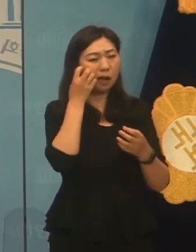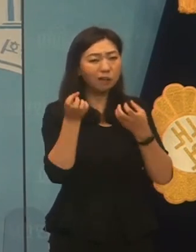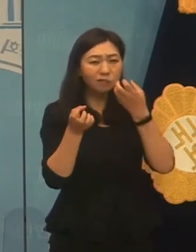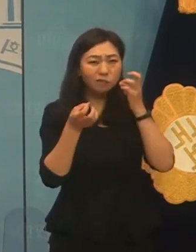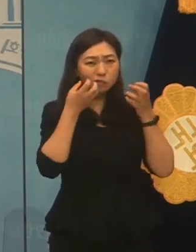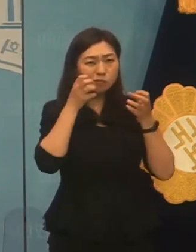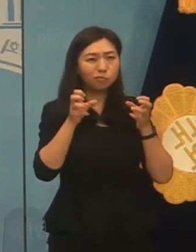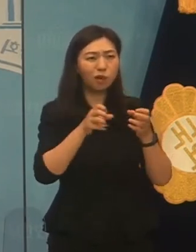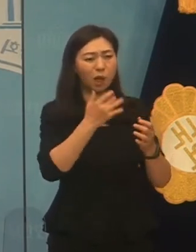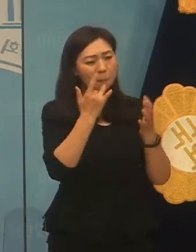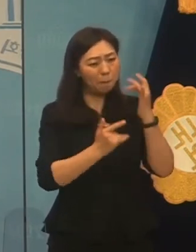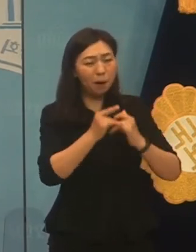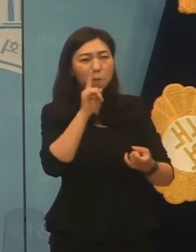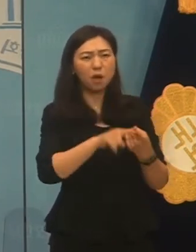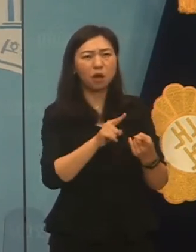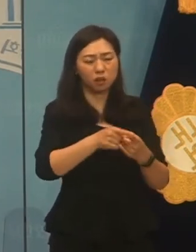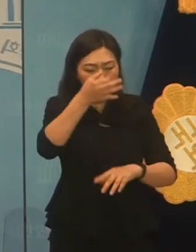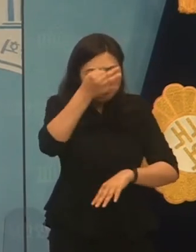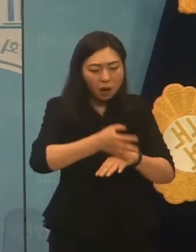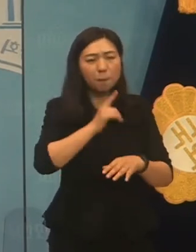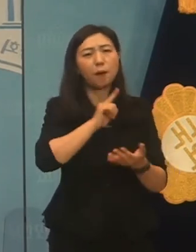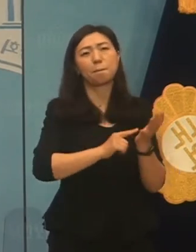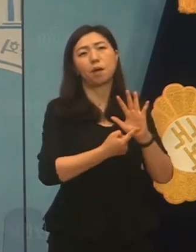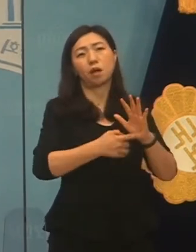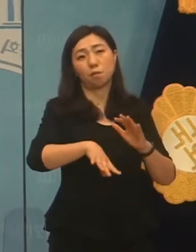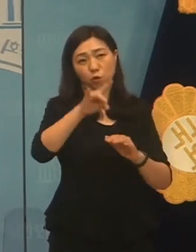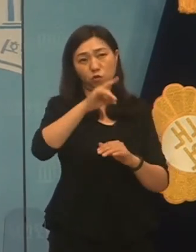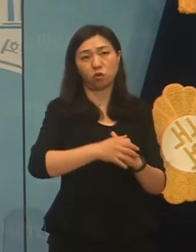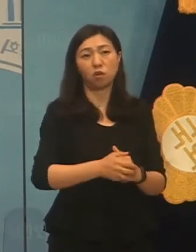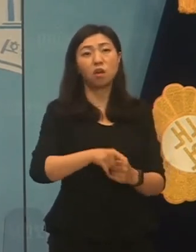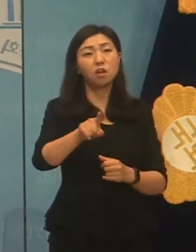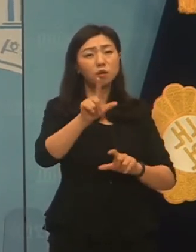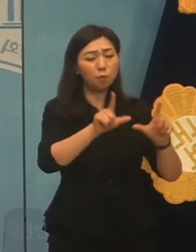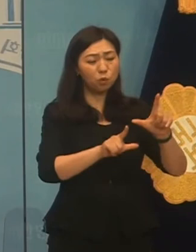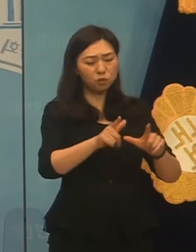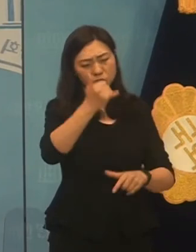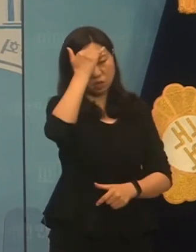산재 사망사고 피해자들에 대한 최소한의 예의이자 몰이입니다.